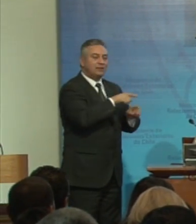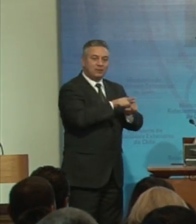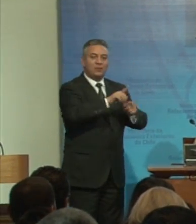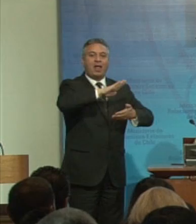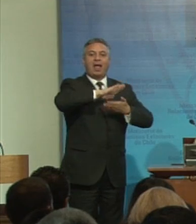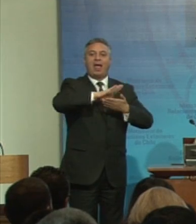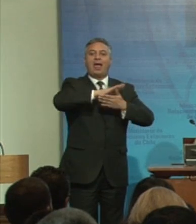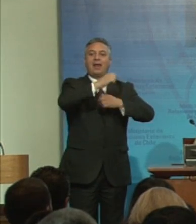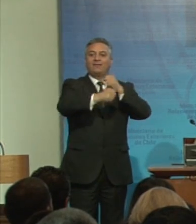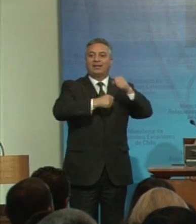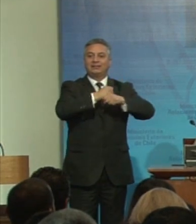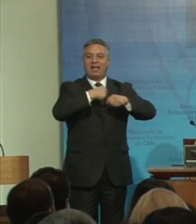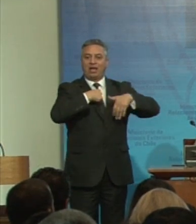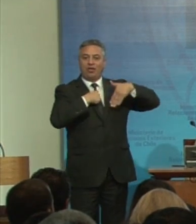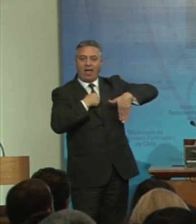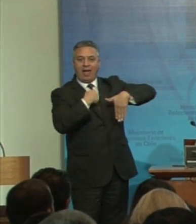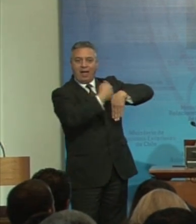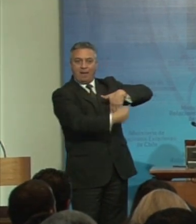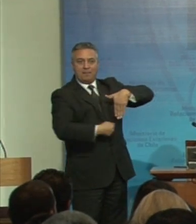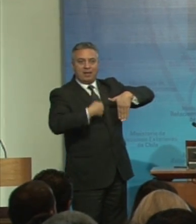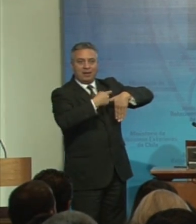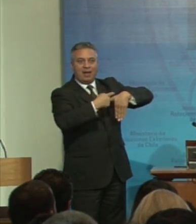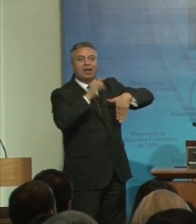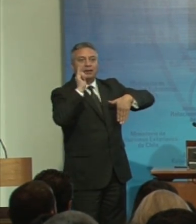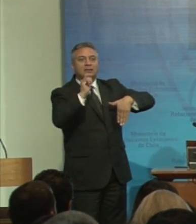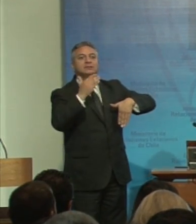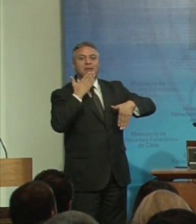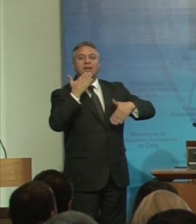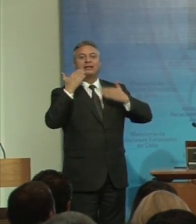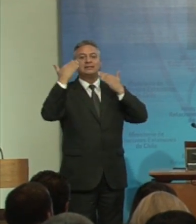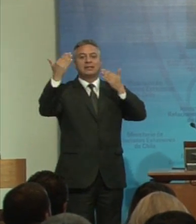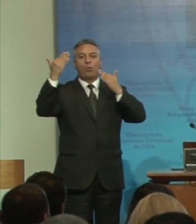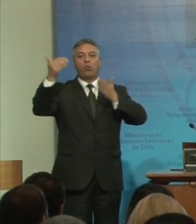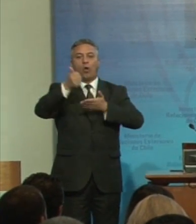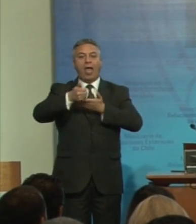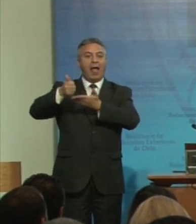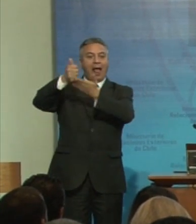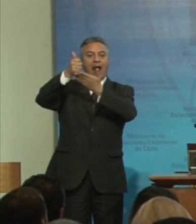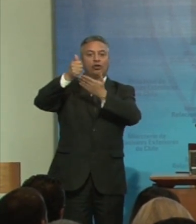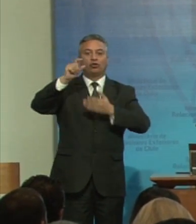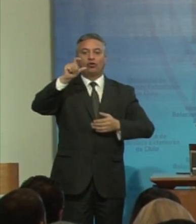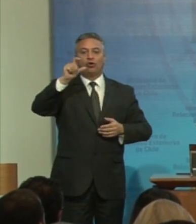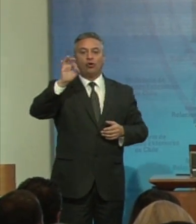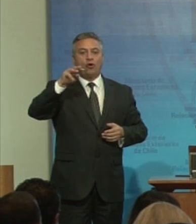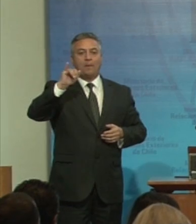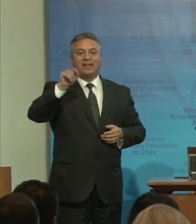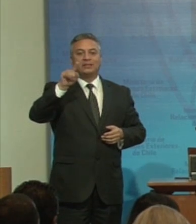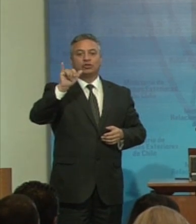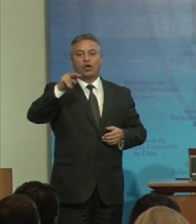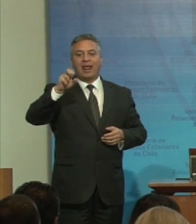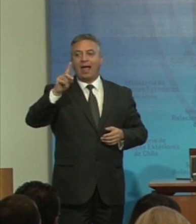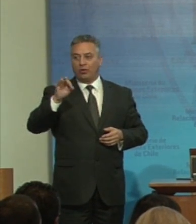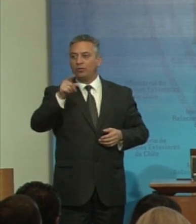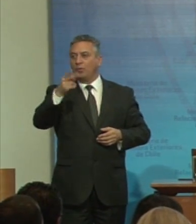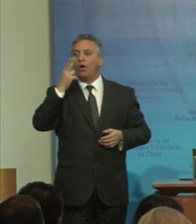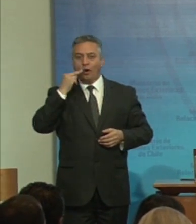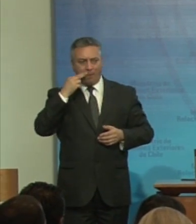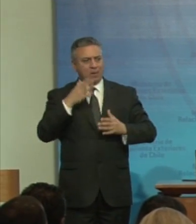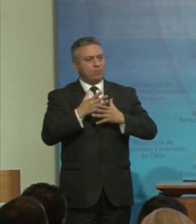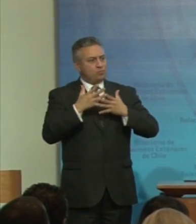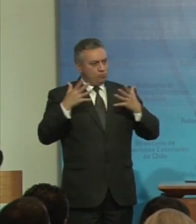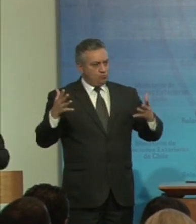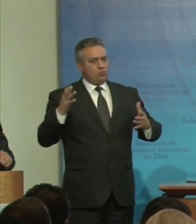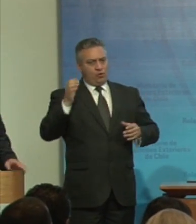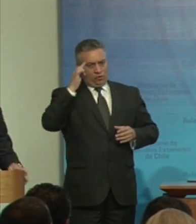realizando en América el saludo al alto comisionado realmente un hombre de gran convicción